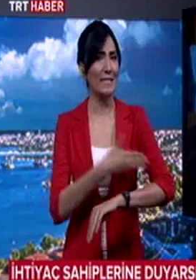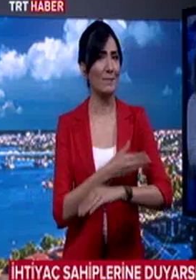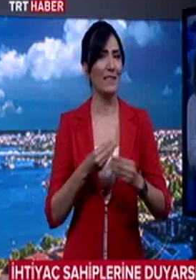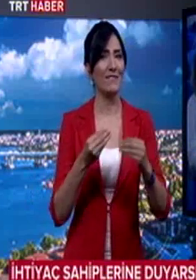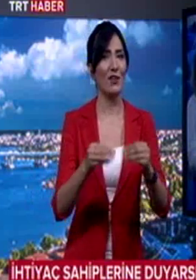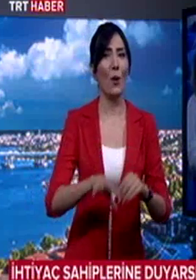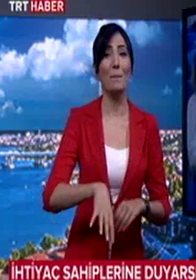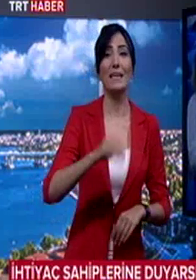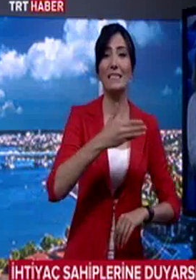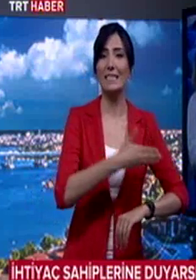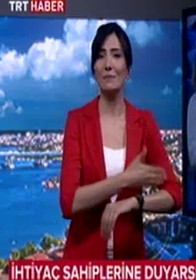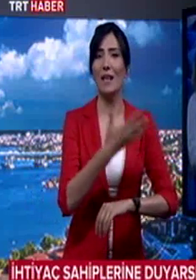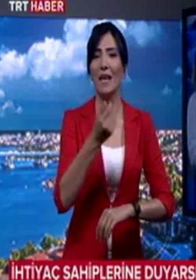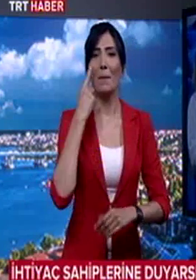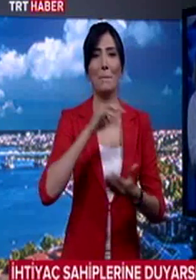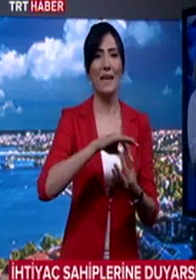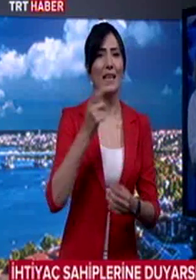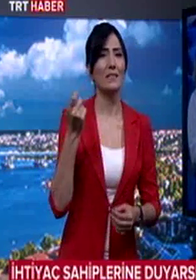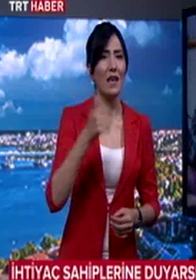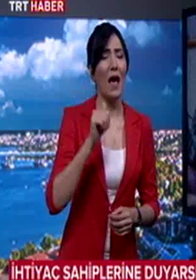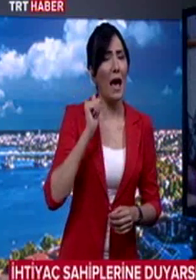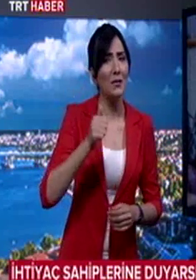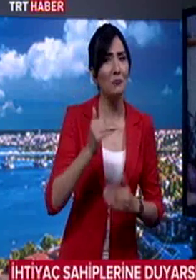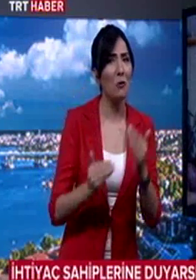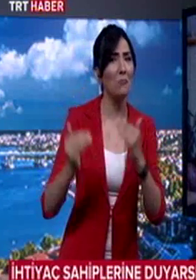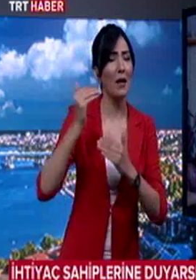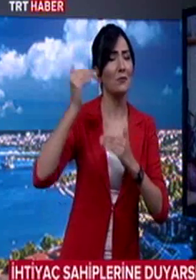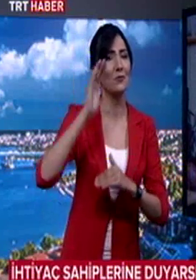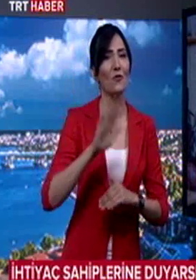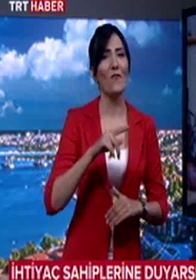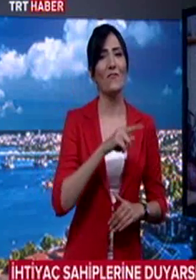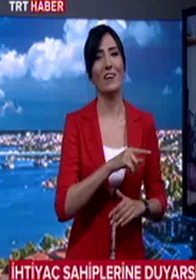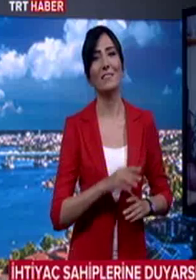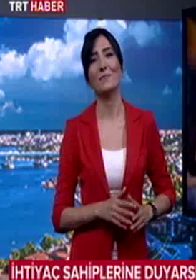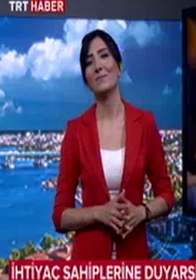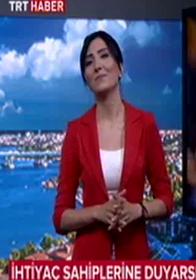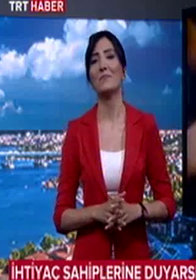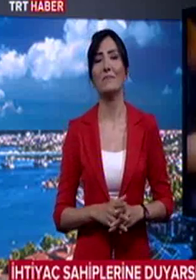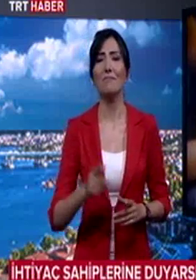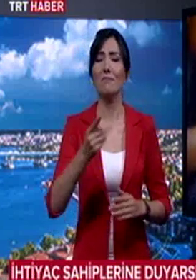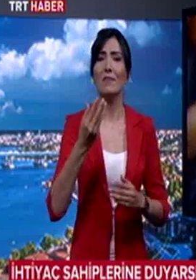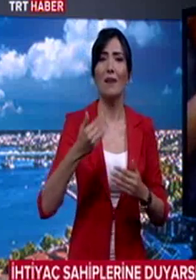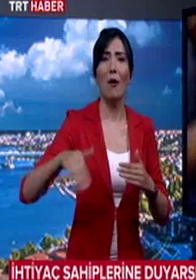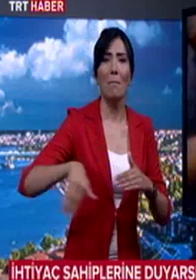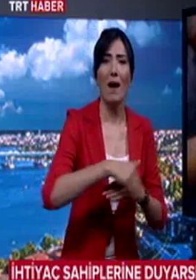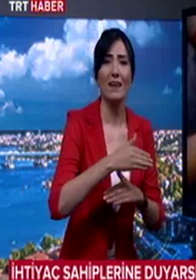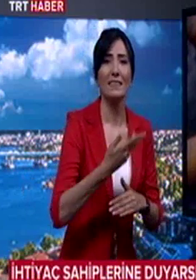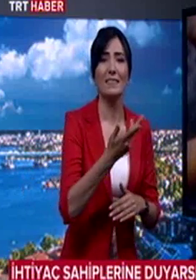Merkezlerden hizmet alan bireylerin sayısı da her geçen gün artıyor. Mahallenizde şiddet gören kadını bize